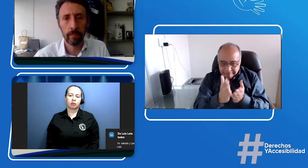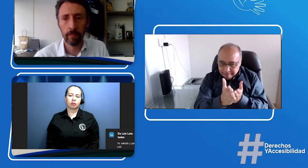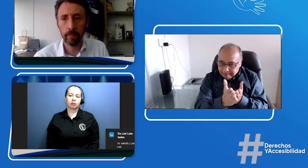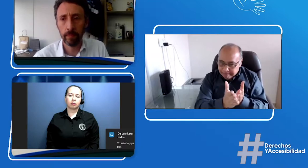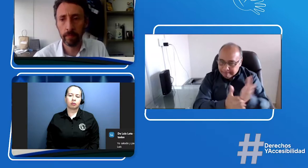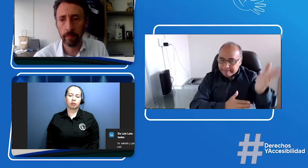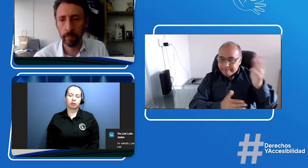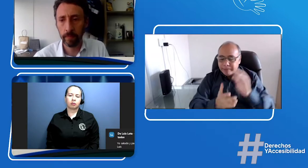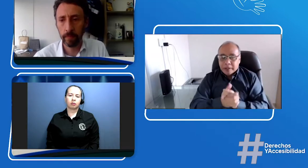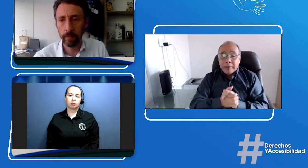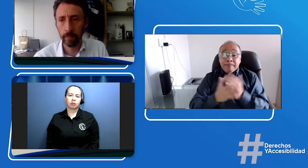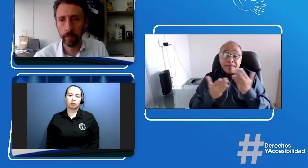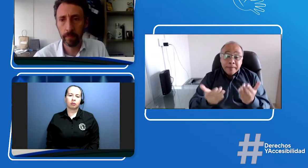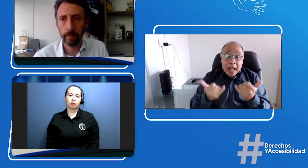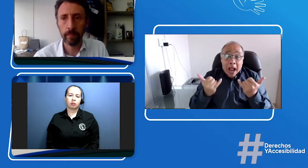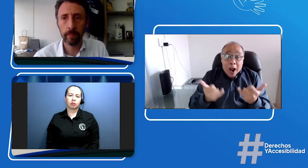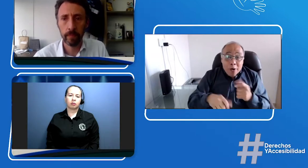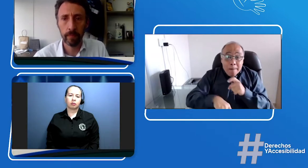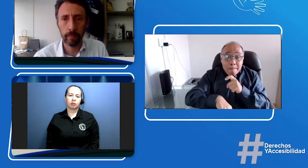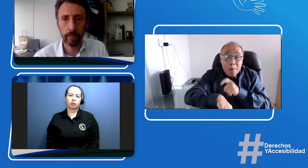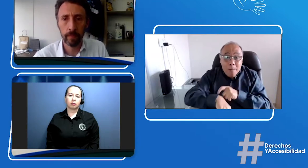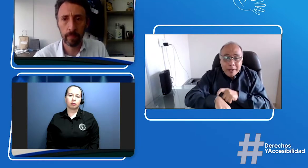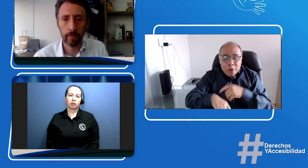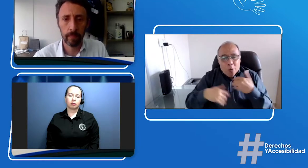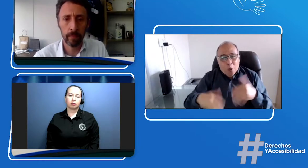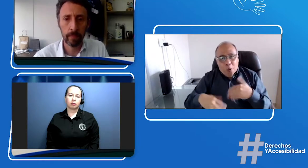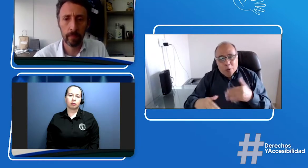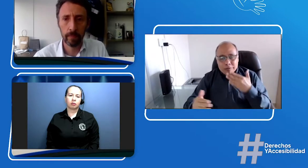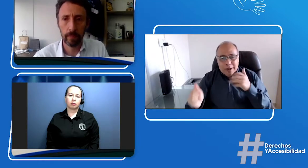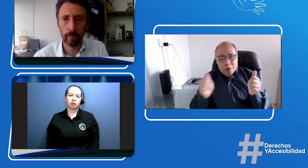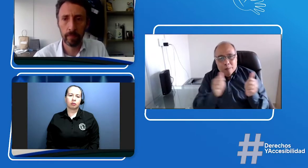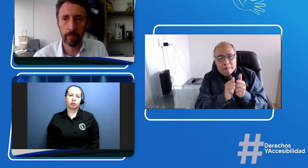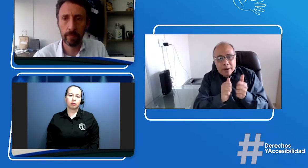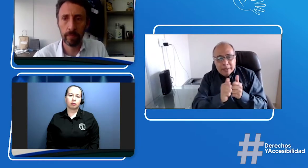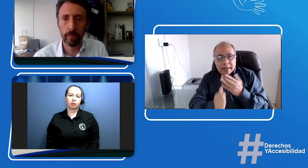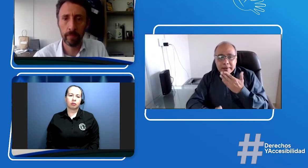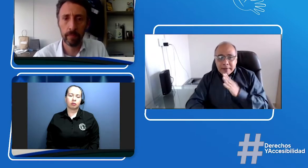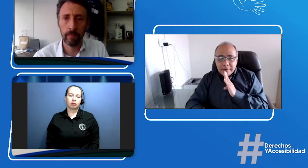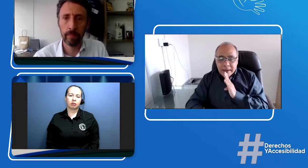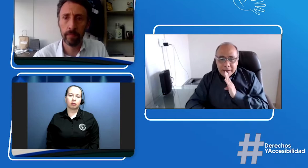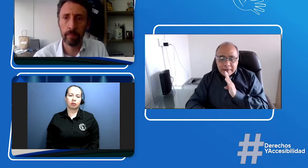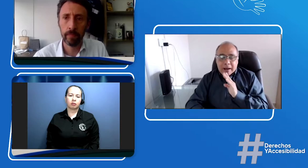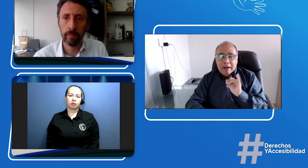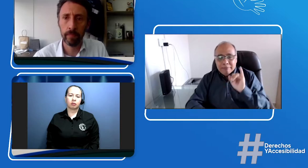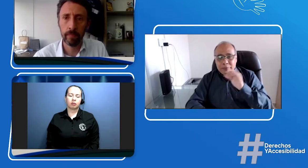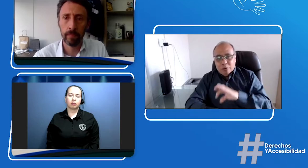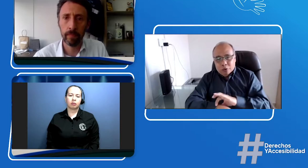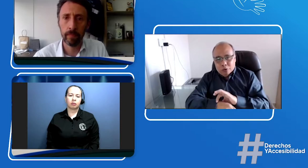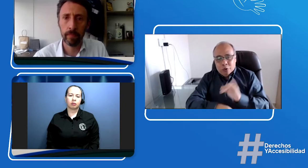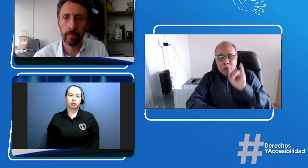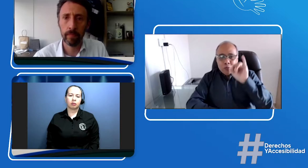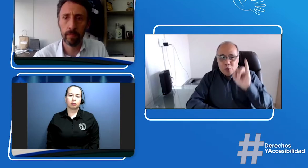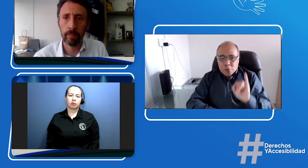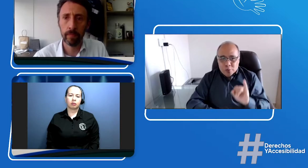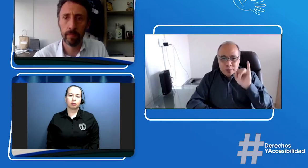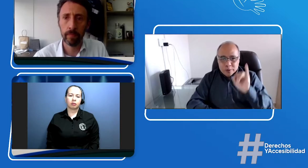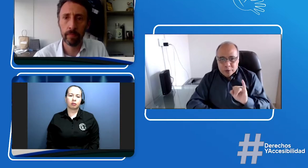derechos. Continuamos trabajándole a esta campaña. En este momento me acompaña Luis Felipe Lota,